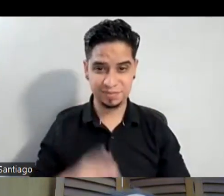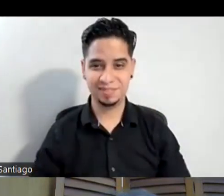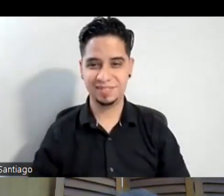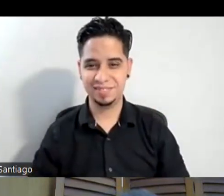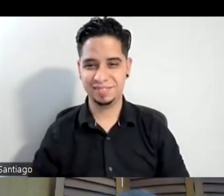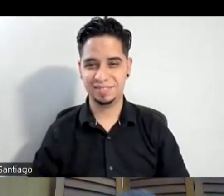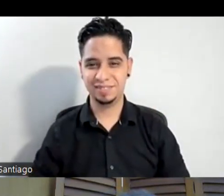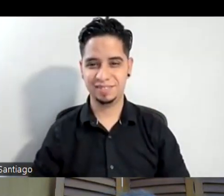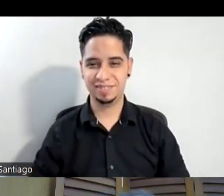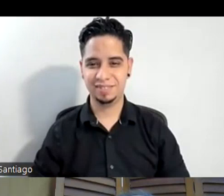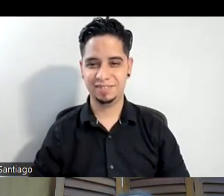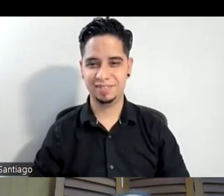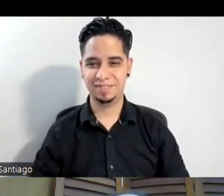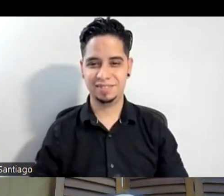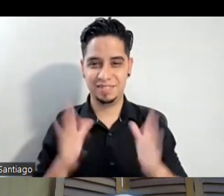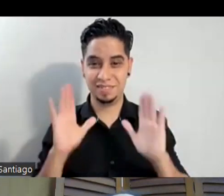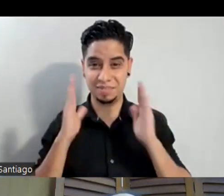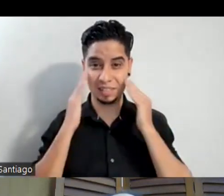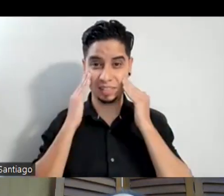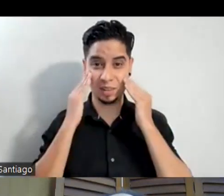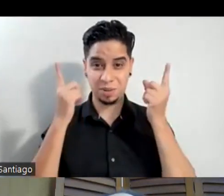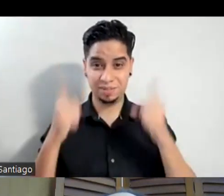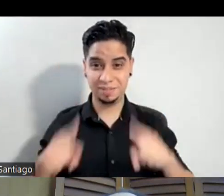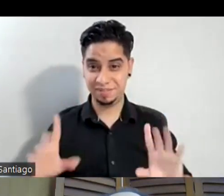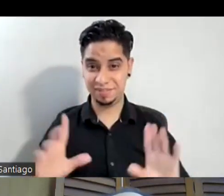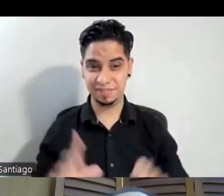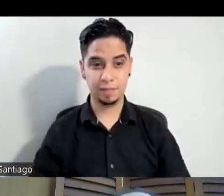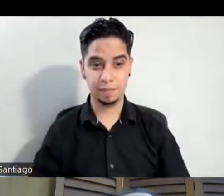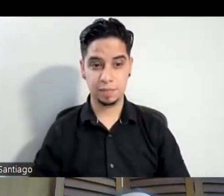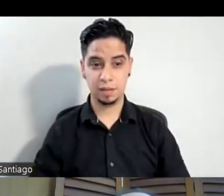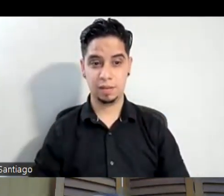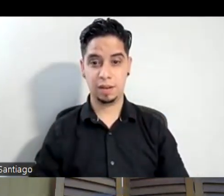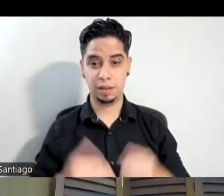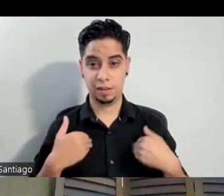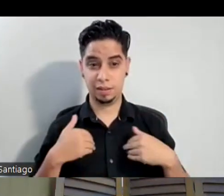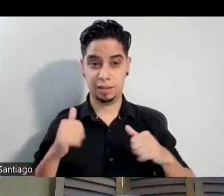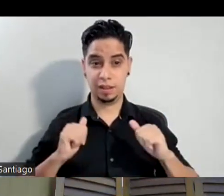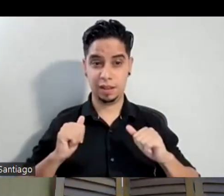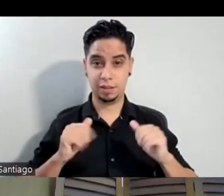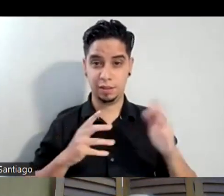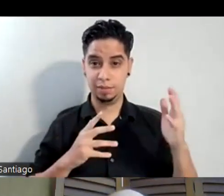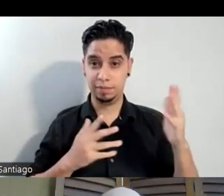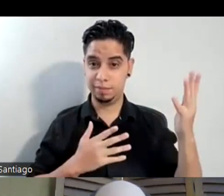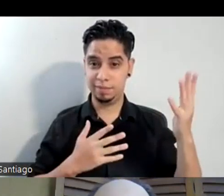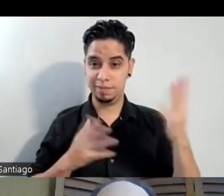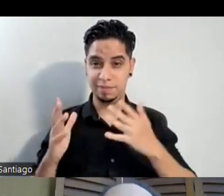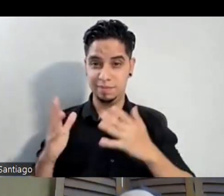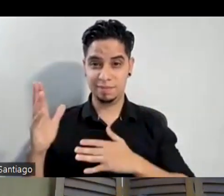ahí llegó! ¡Ah, mira, ahí no! ¡Ah, tengo que hacer teatro imagen! ¡Ay, mi madre! O sea,